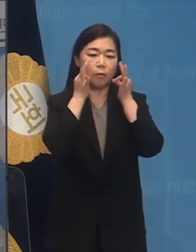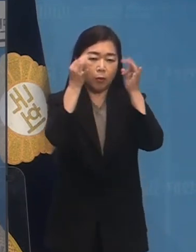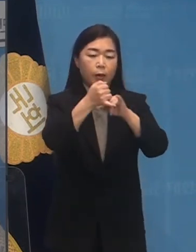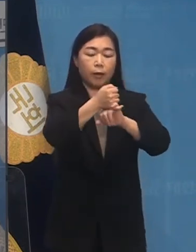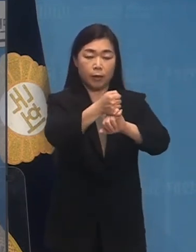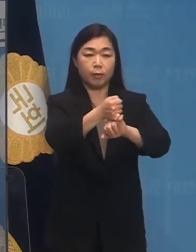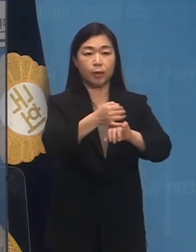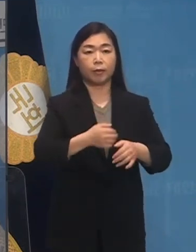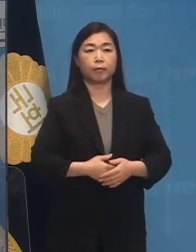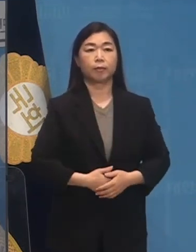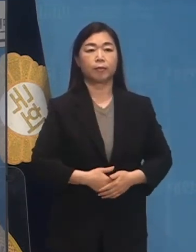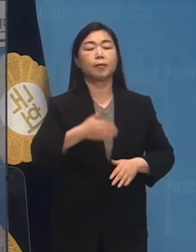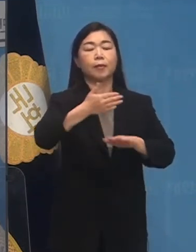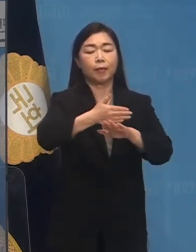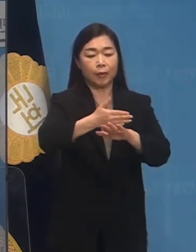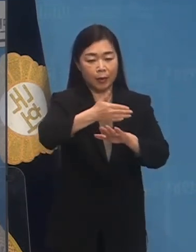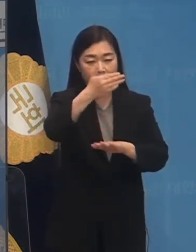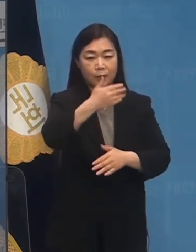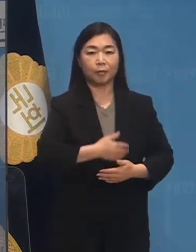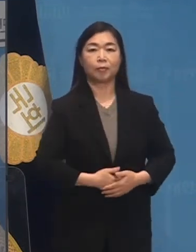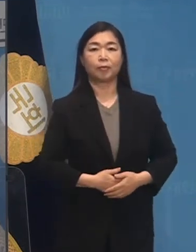다하겠습니다. 감사합니다.